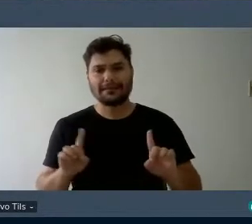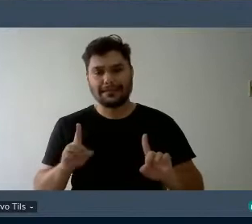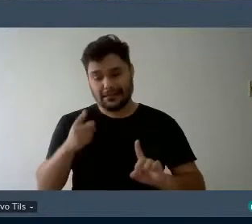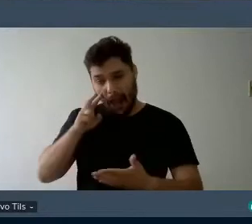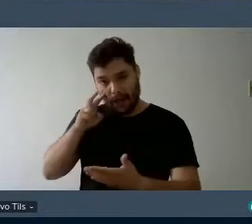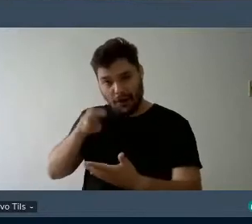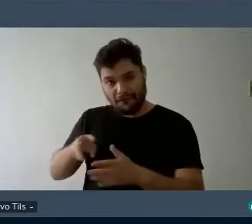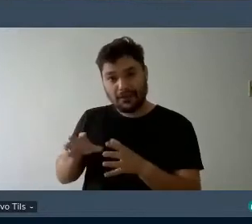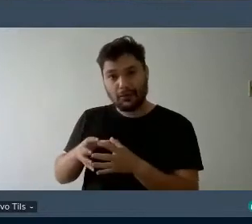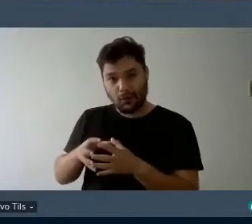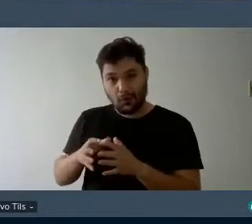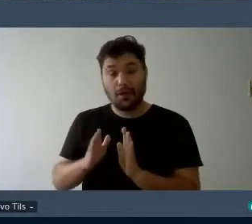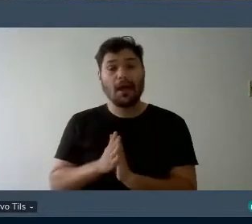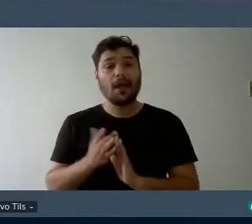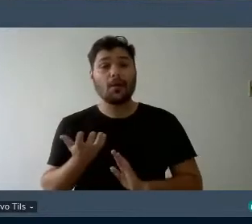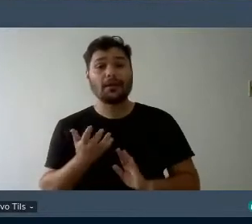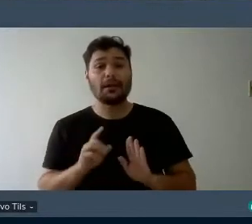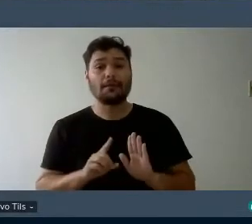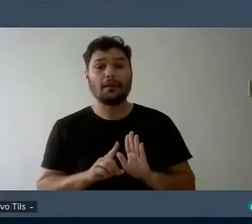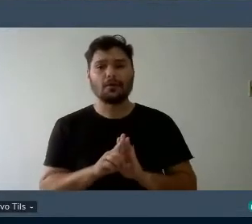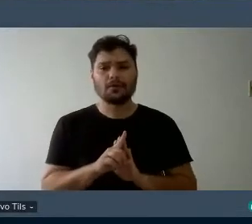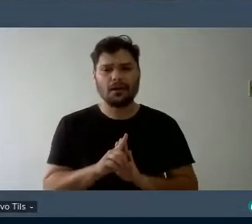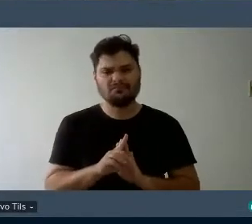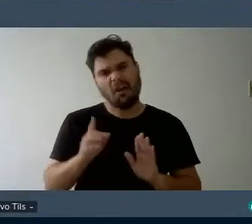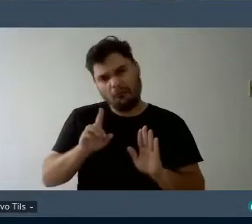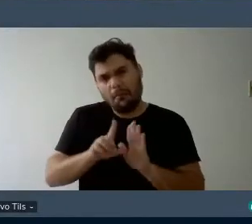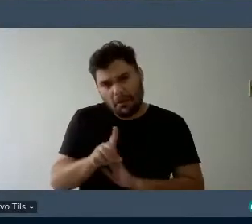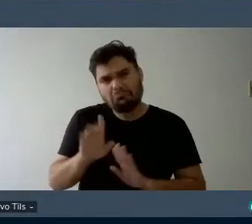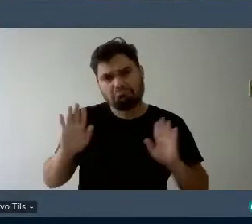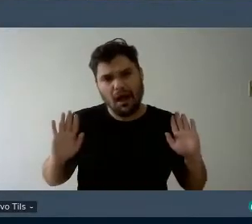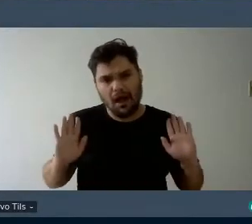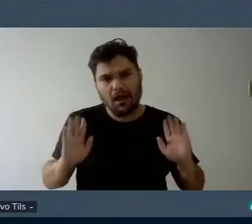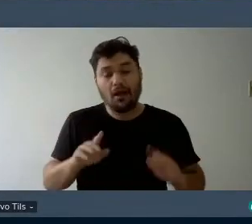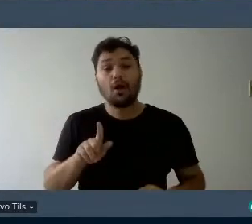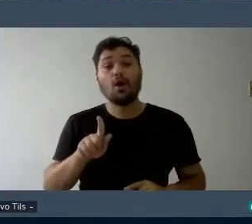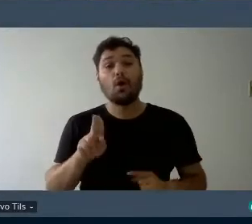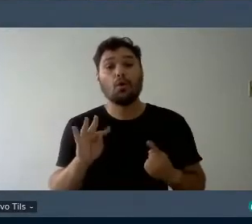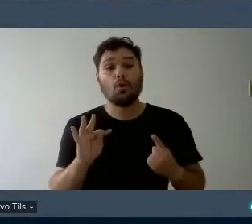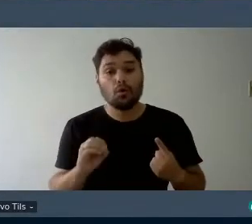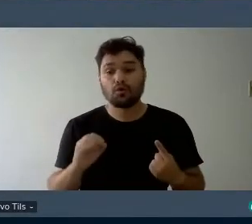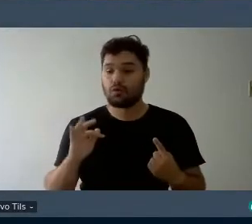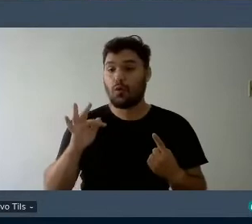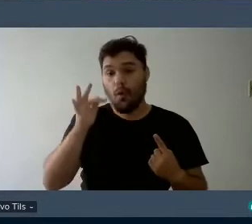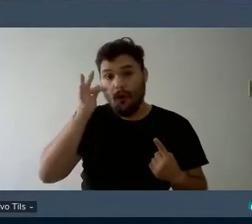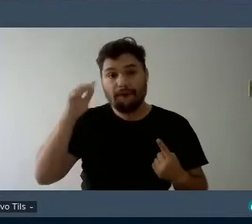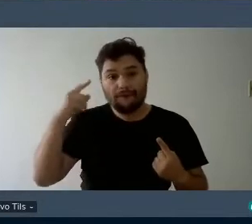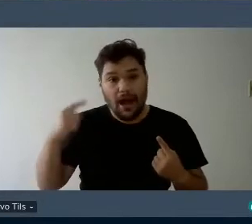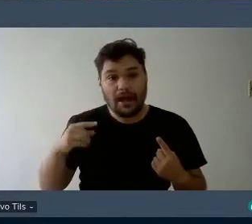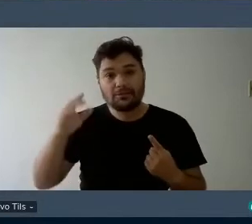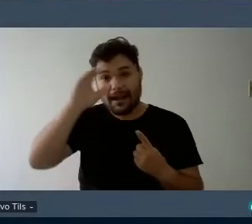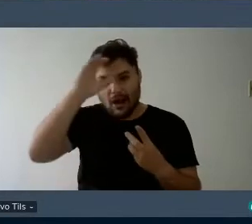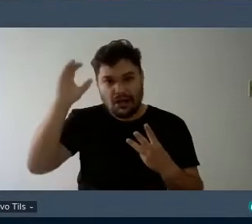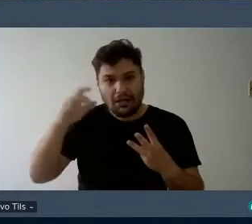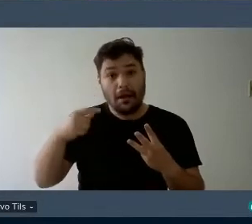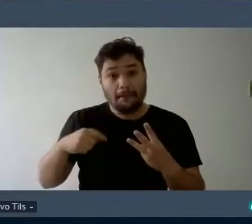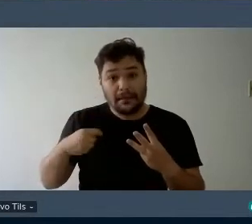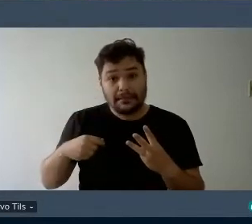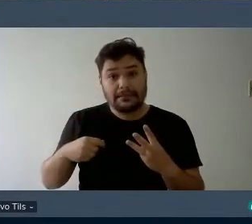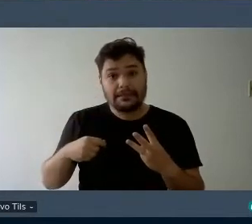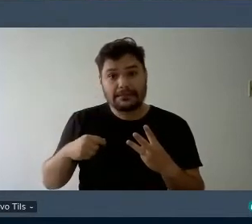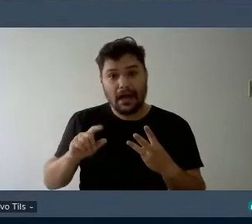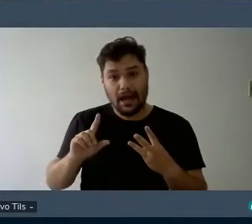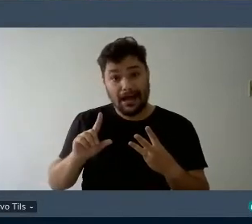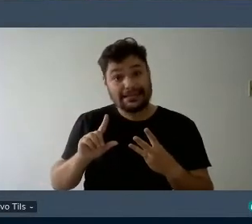eu iria perguntar mas eu vou perguntar se mesmo se Guto Fátima e Carolina sentem a necessidade de sair